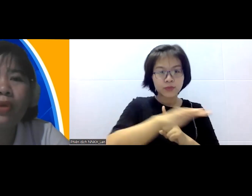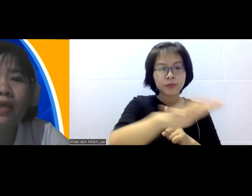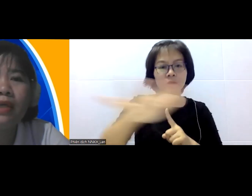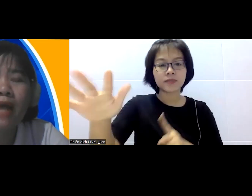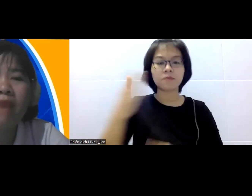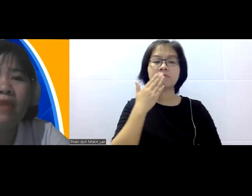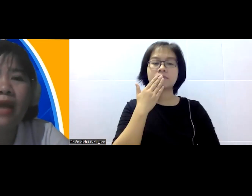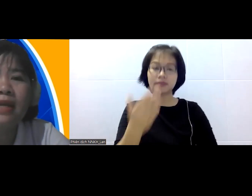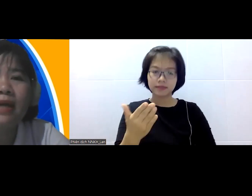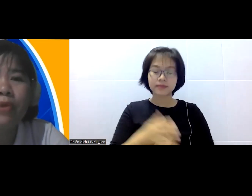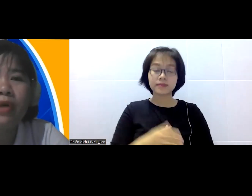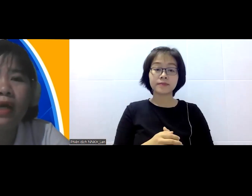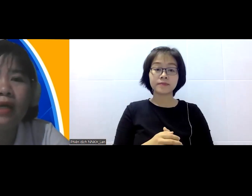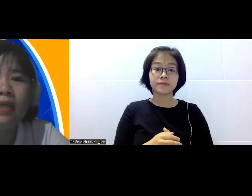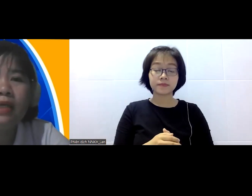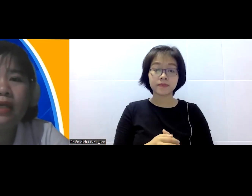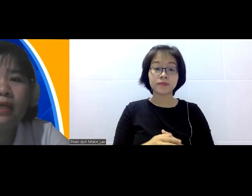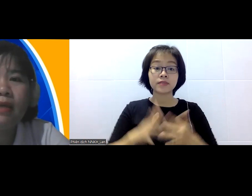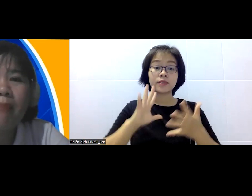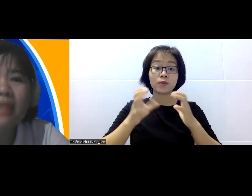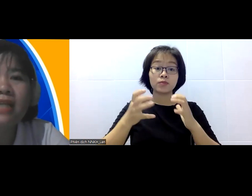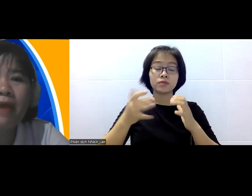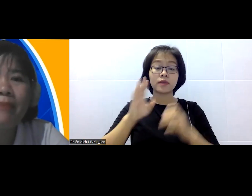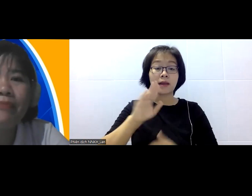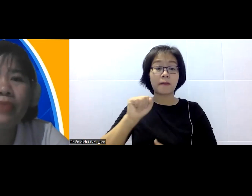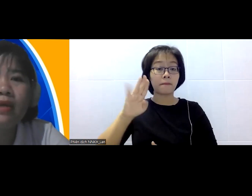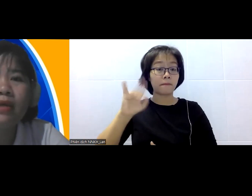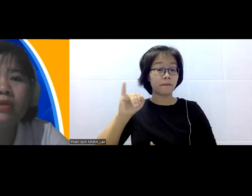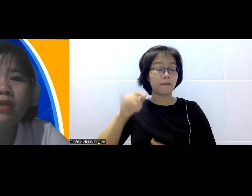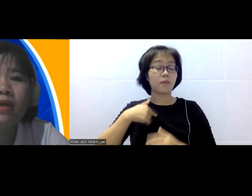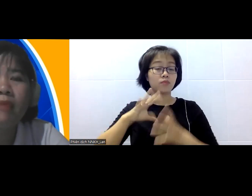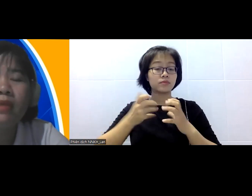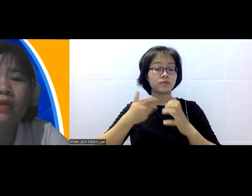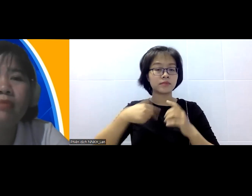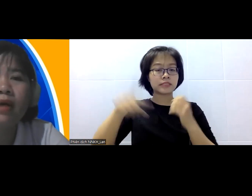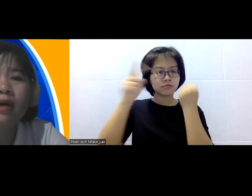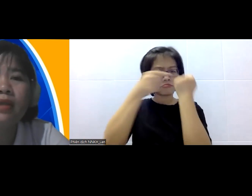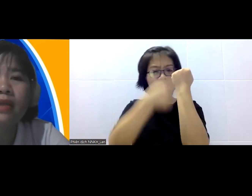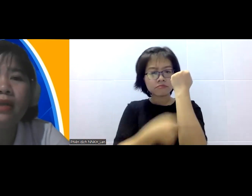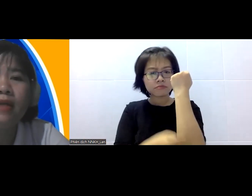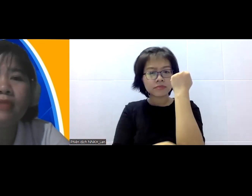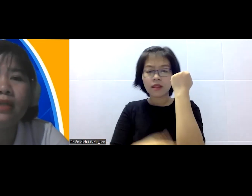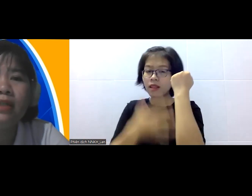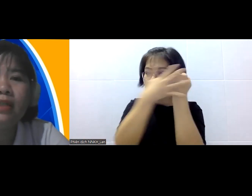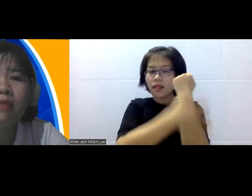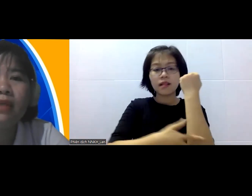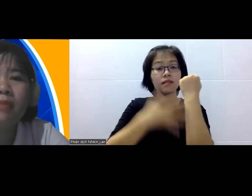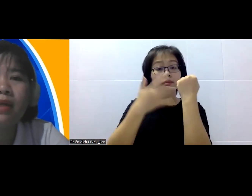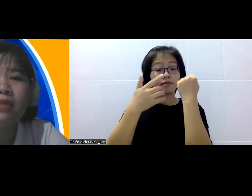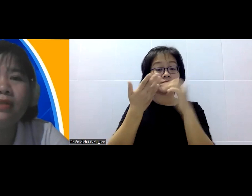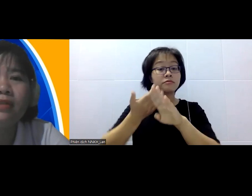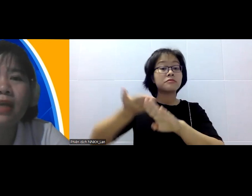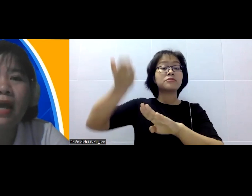đông nghiệp thuận thiên Aparina đi khắp mọi nơi để bán sản phẩm thay vì ở trước kia mình không có tài chính mới đầu tư thì